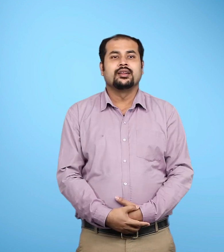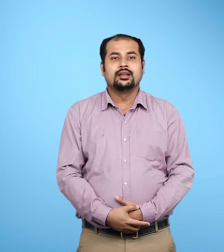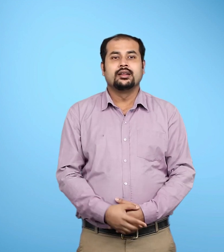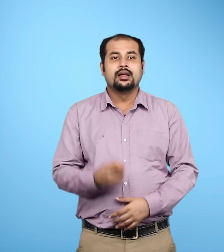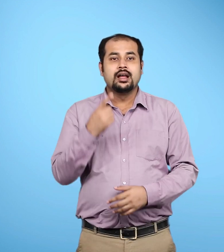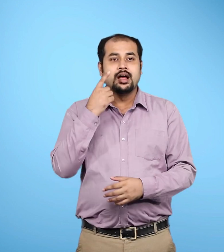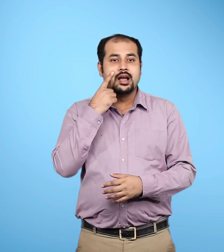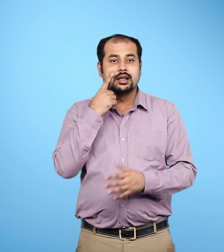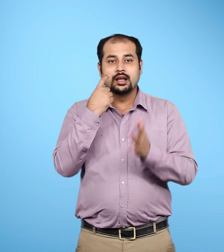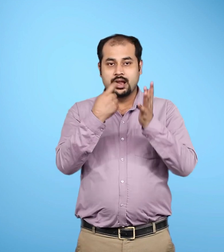आई आर एस